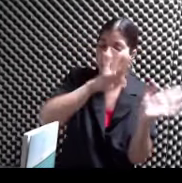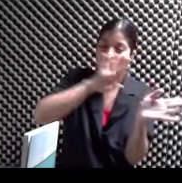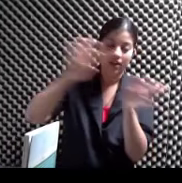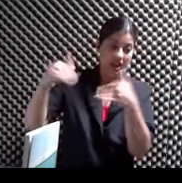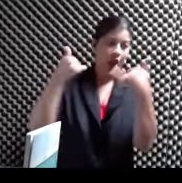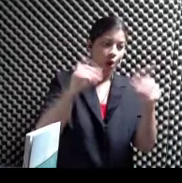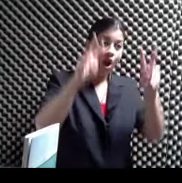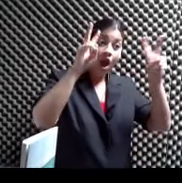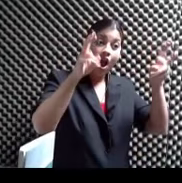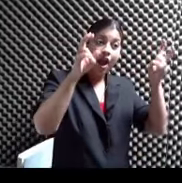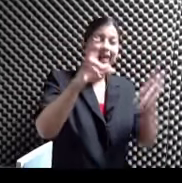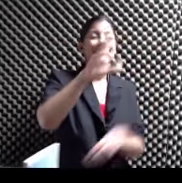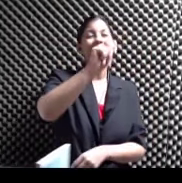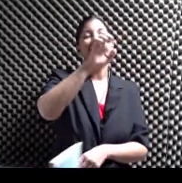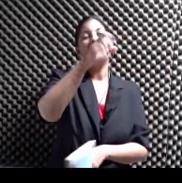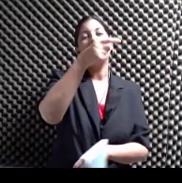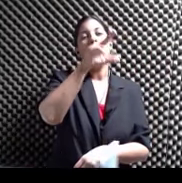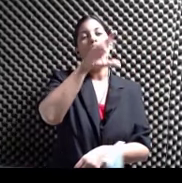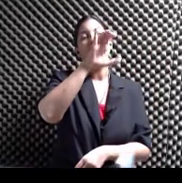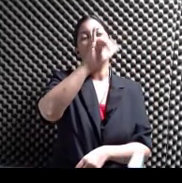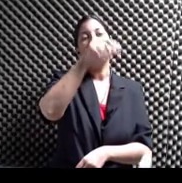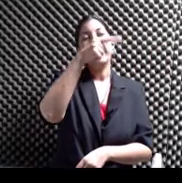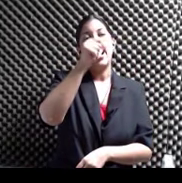Y son mira Dos mujeres Teníamos que ser mujeres